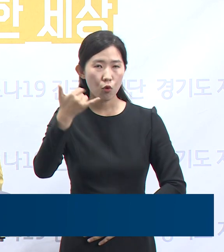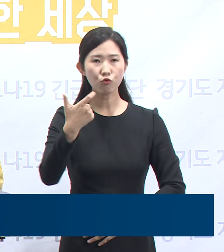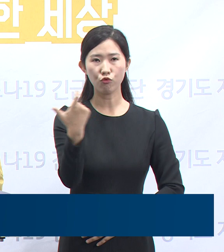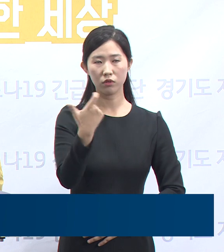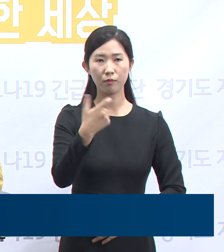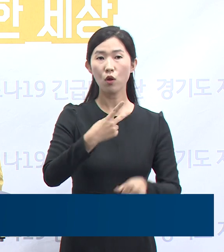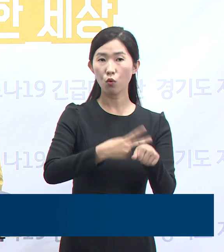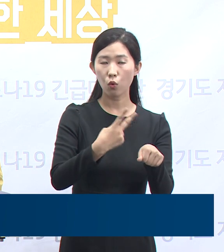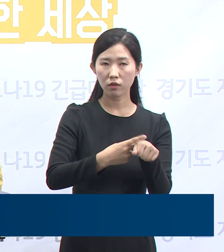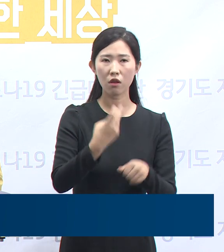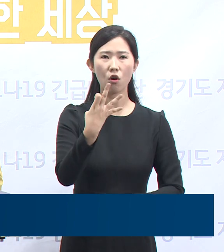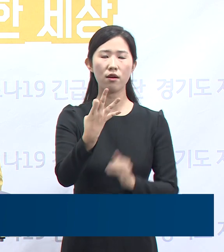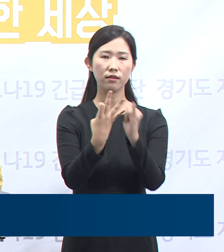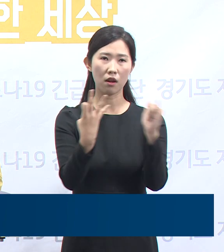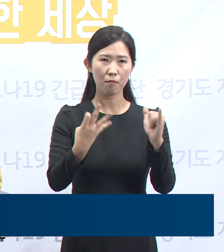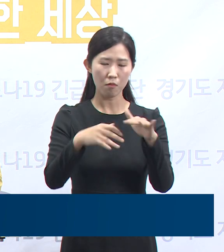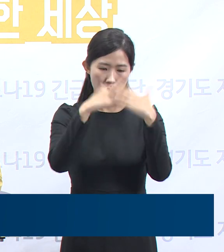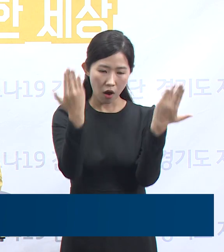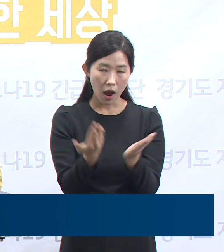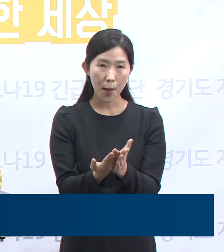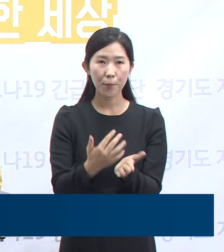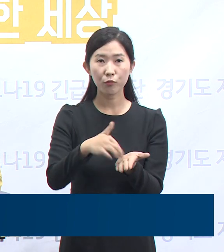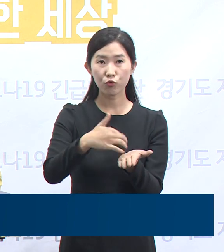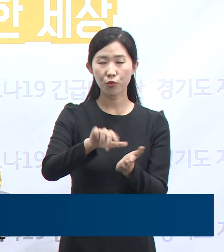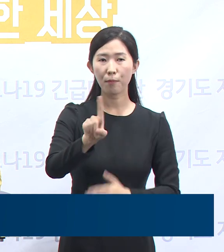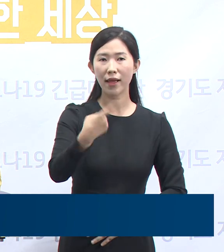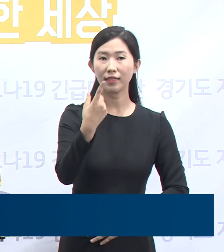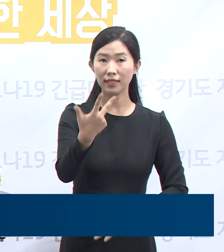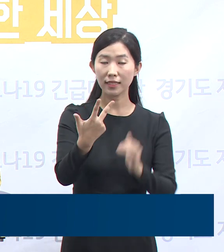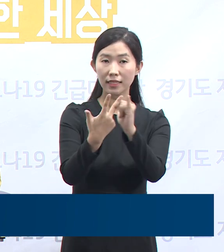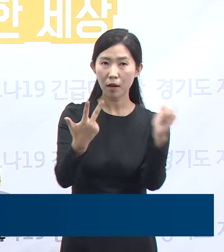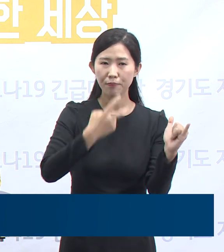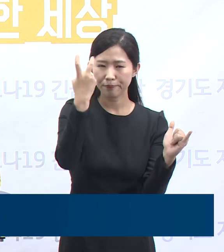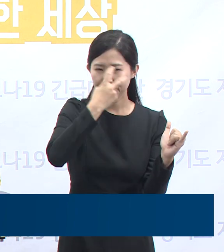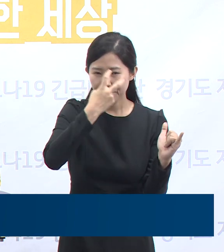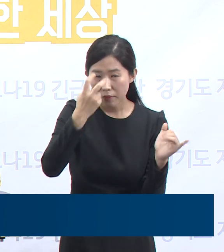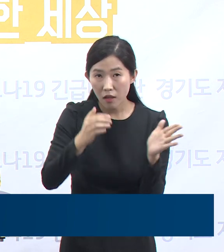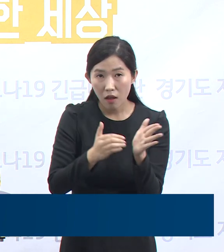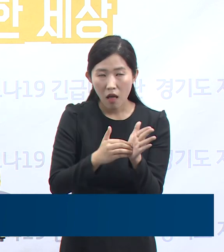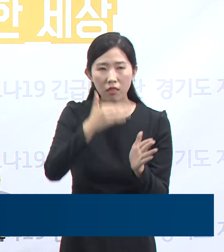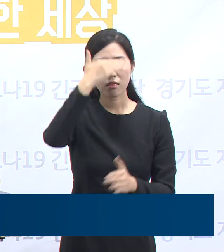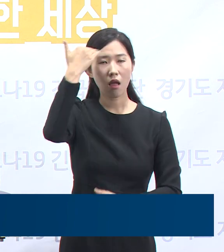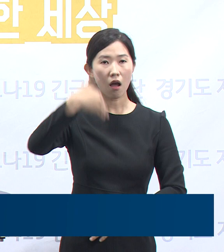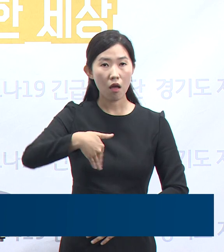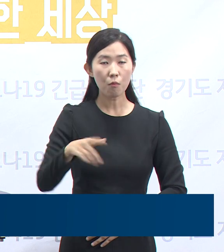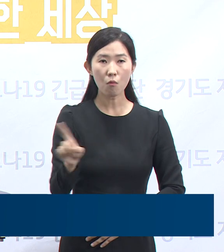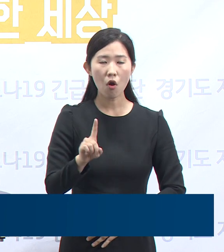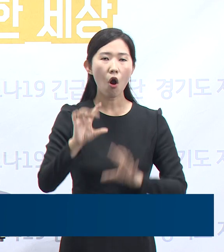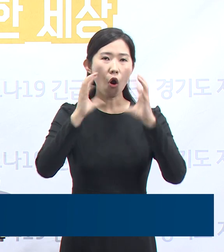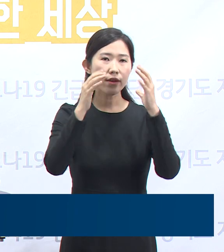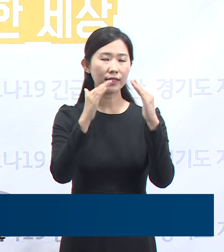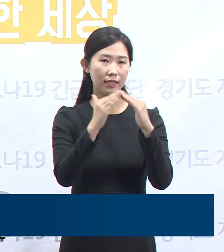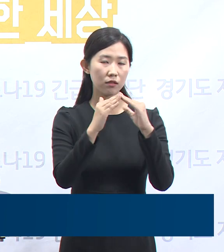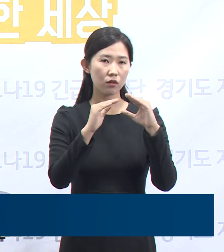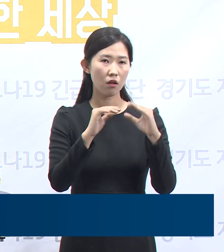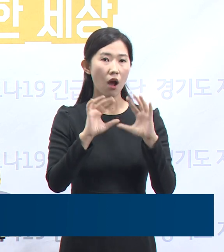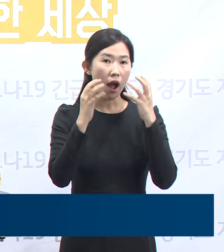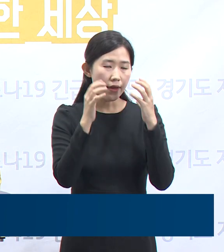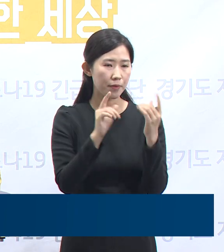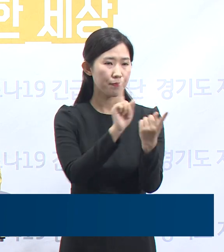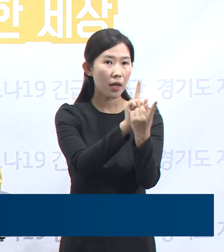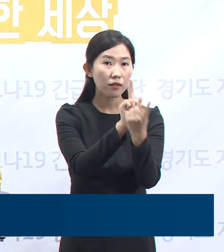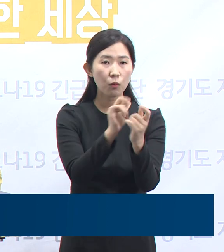등 총 107명을 전수검사하였고 다행히 어린이집 관련 접촉자는 모두 음성으로 판정이 났습니다.